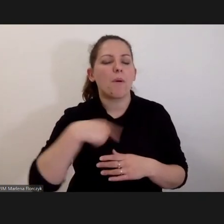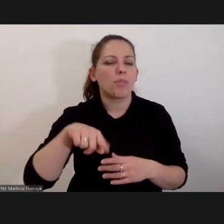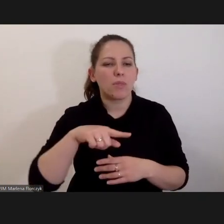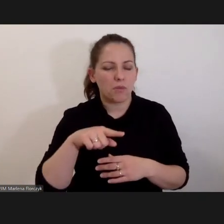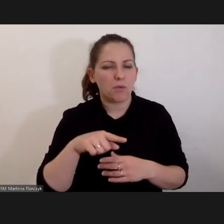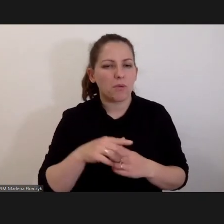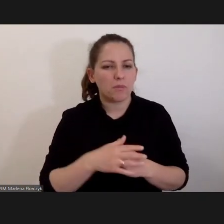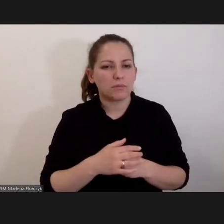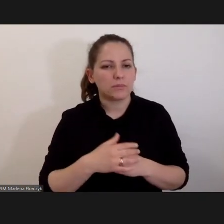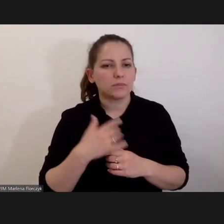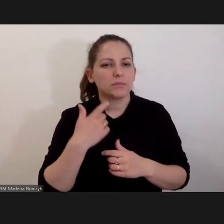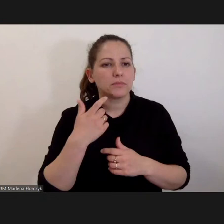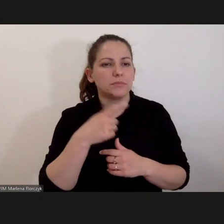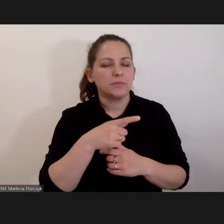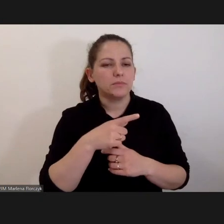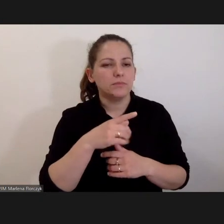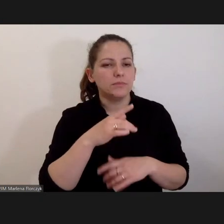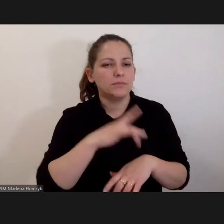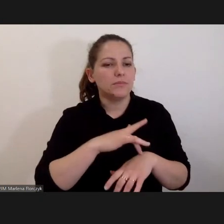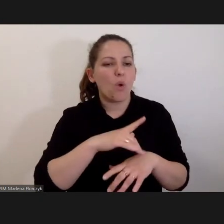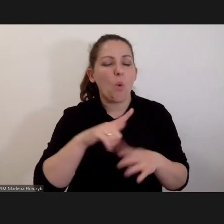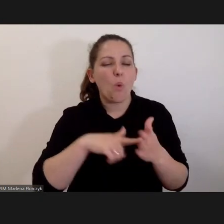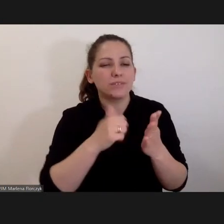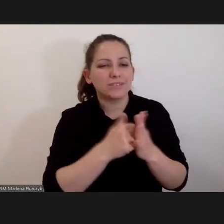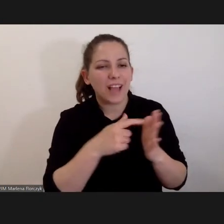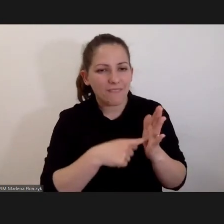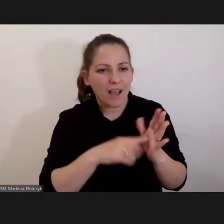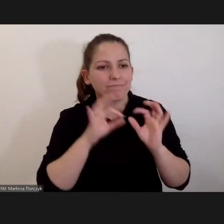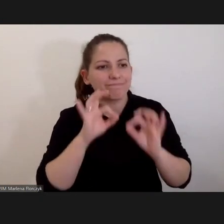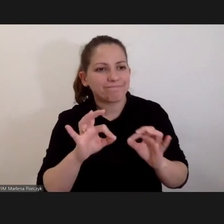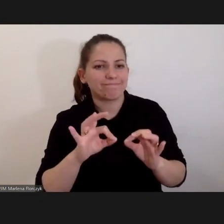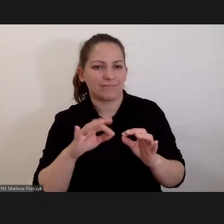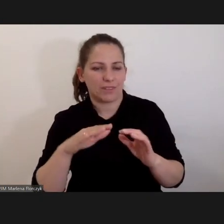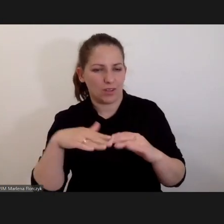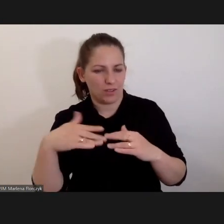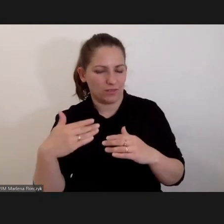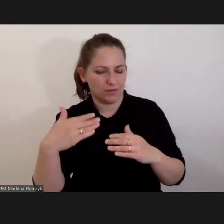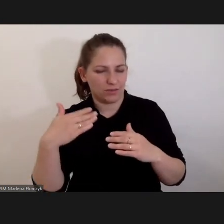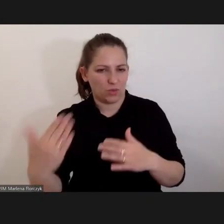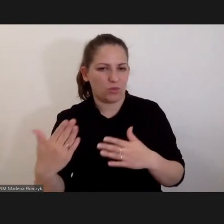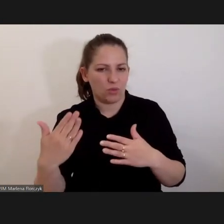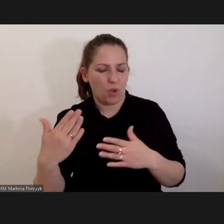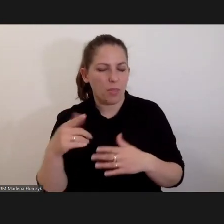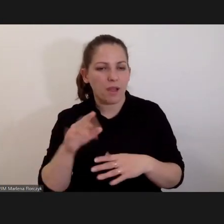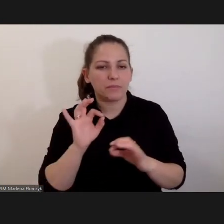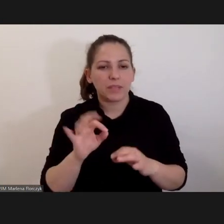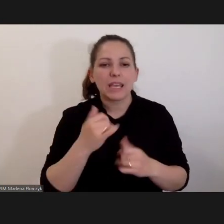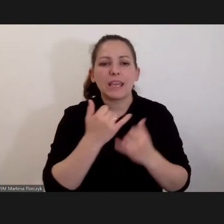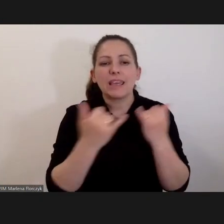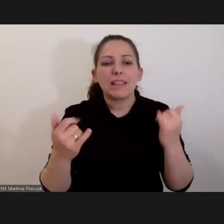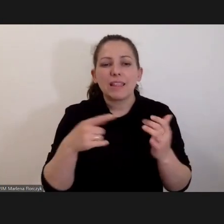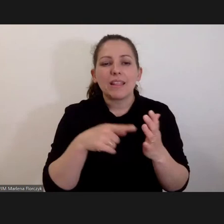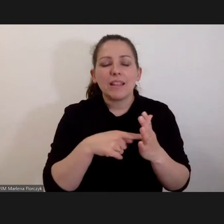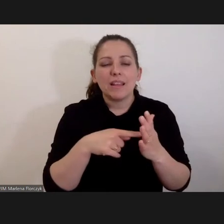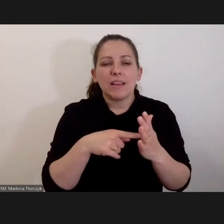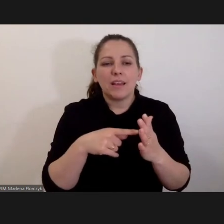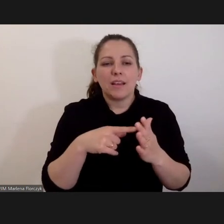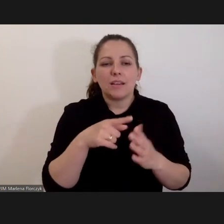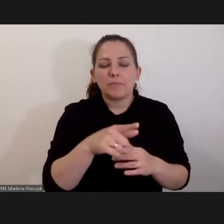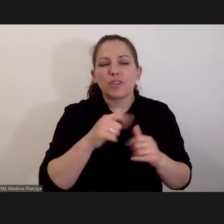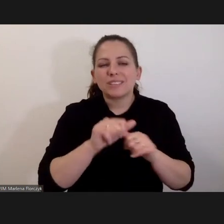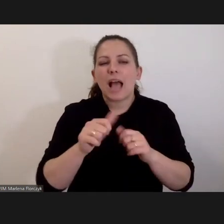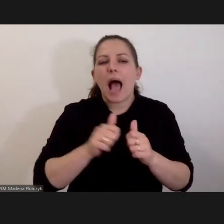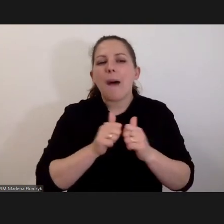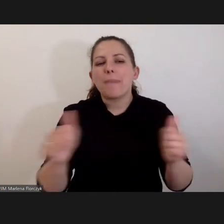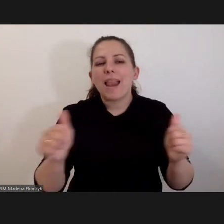rozstrzygając sprawę, być po dobrej stronie mocy. Więc to jest troszkę podobne. Inne jest o tyle, że to jest apelacja.